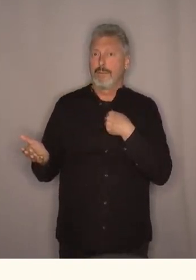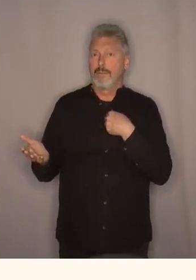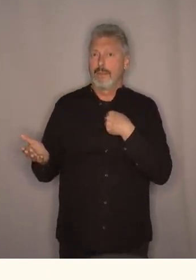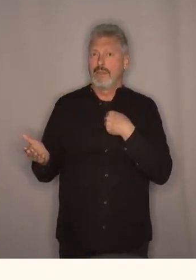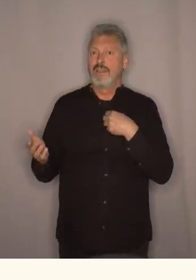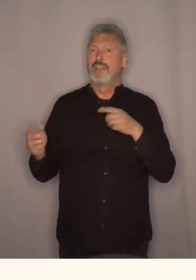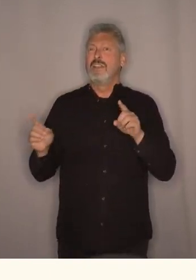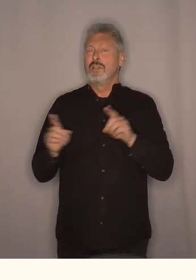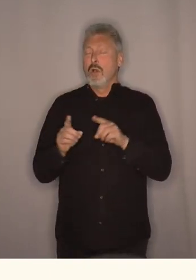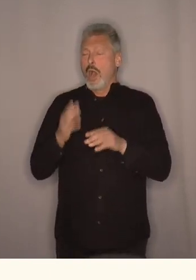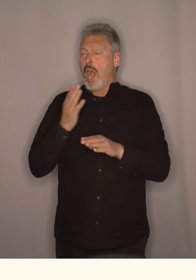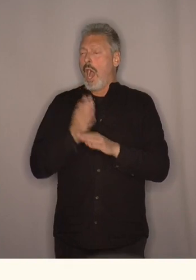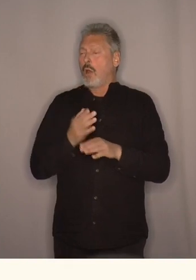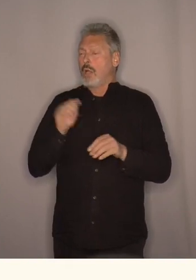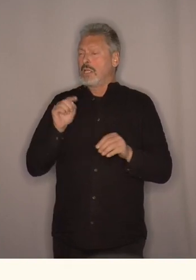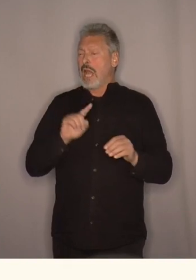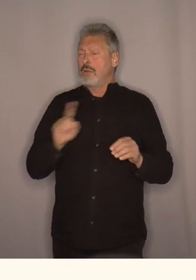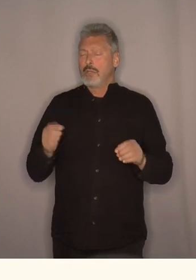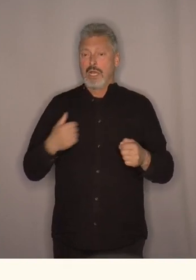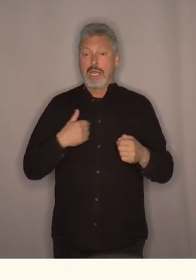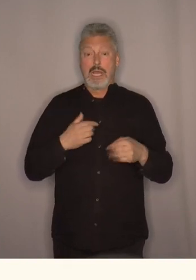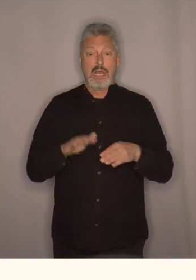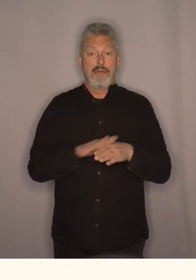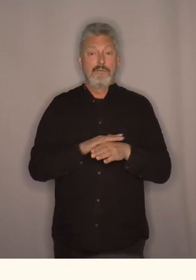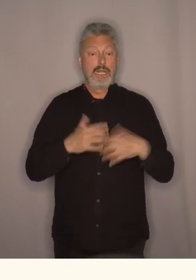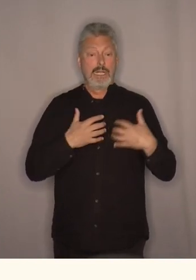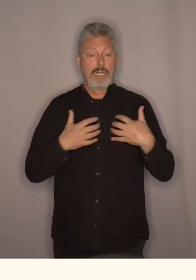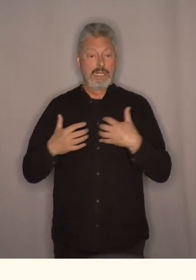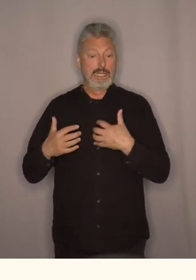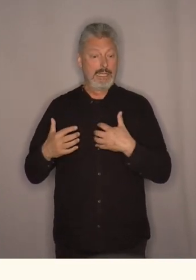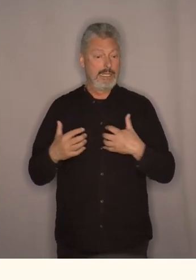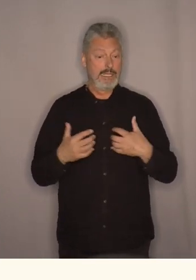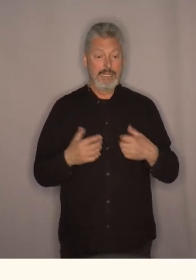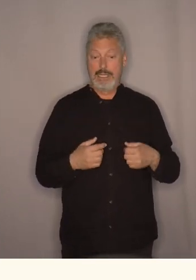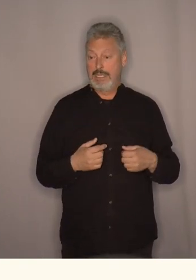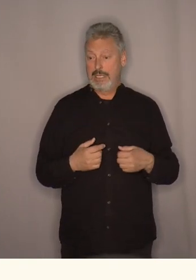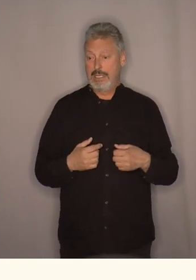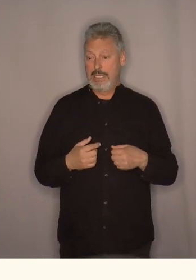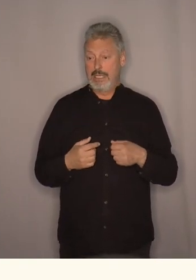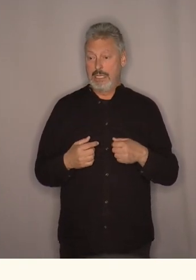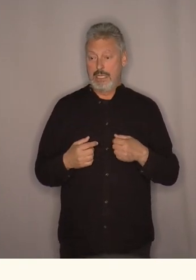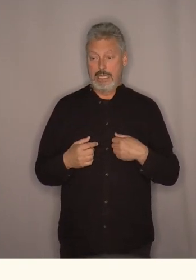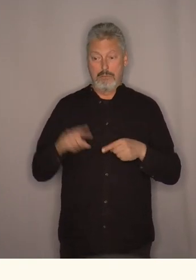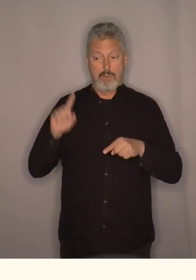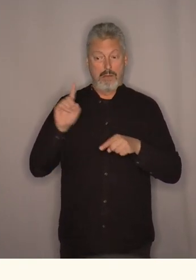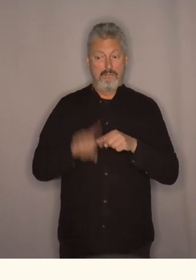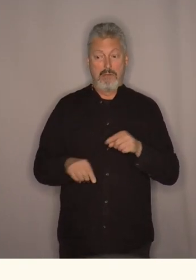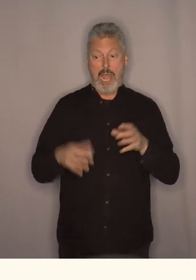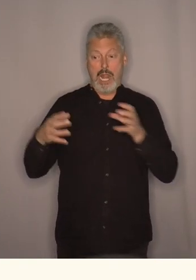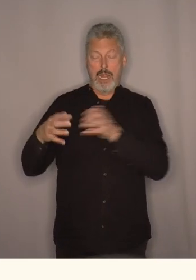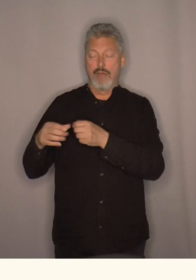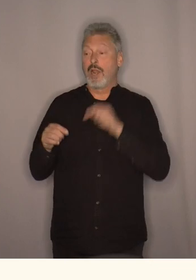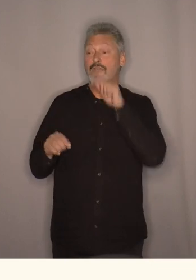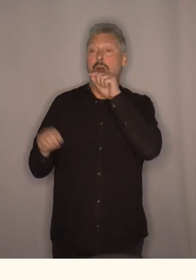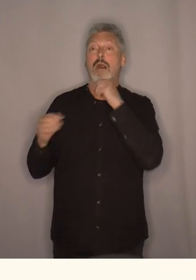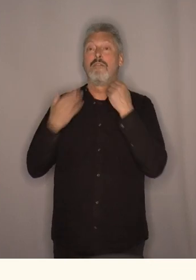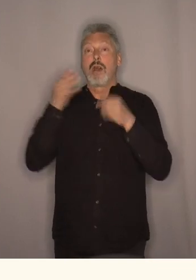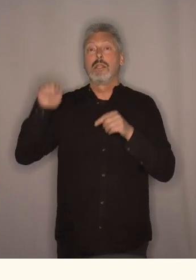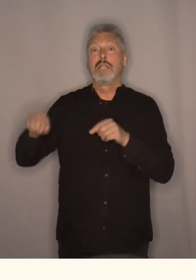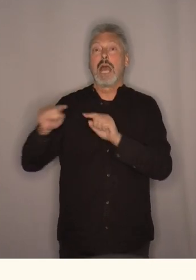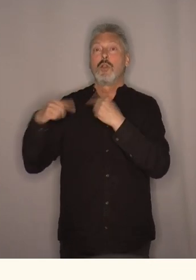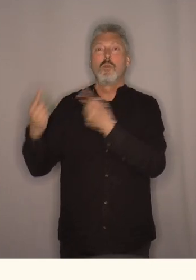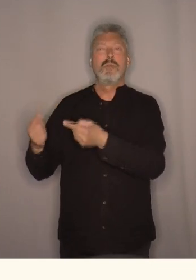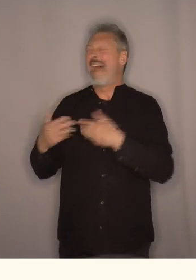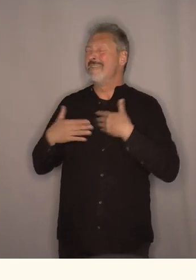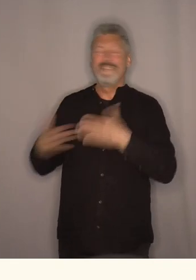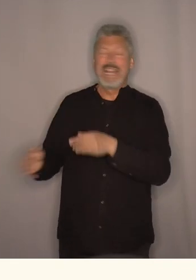Så der og da så følte jeg rett og slett at jeg er på feil dag. Når jeg var i det rommet så følte jeg at jeg